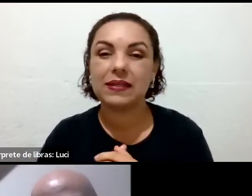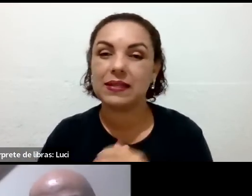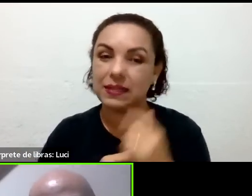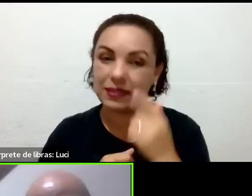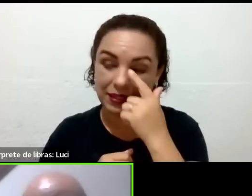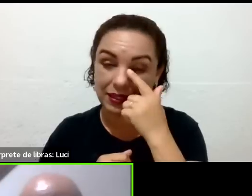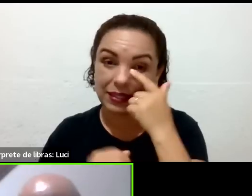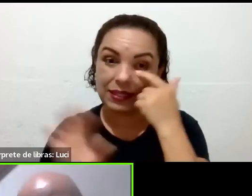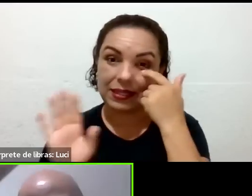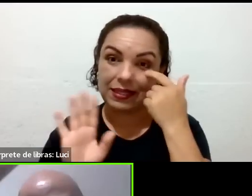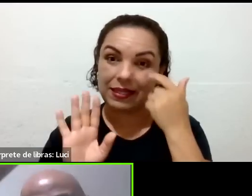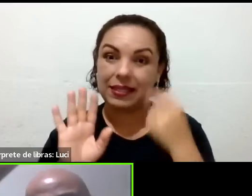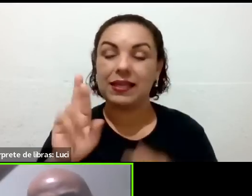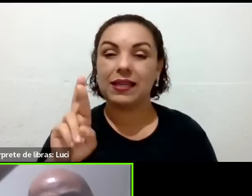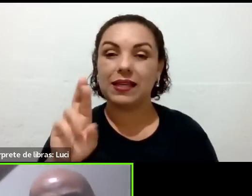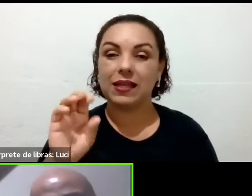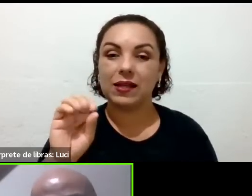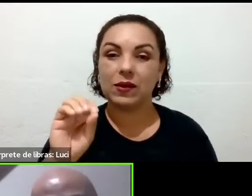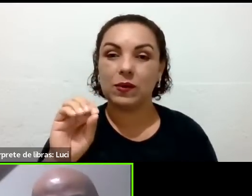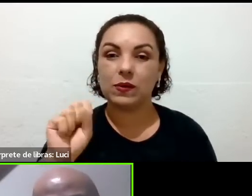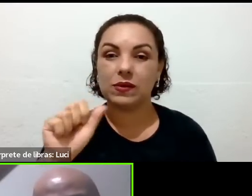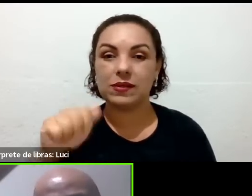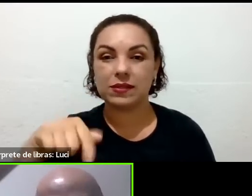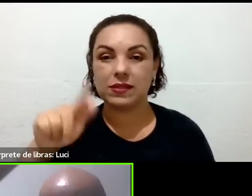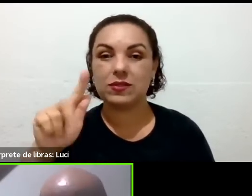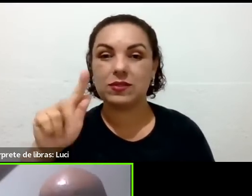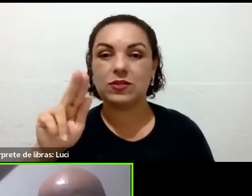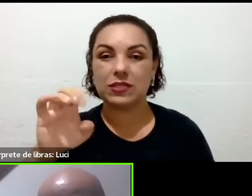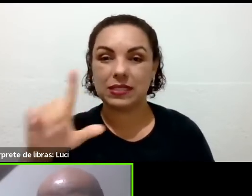Rosângela. Paulo. Paulo. Meu esposo.